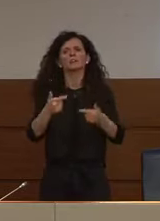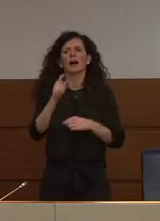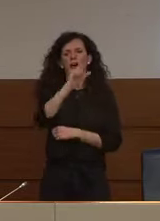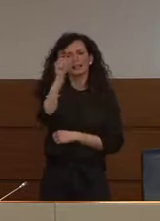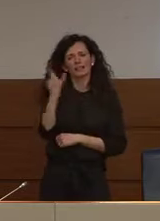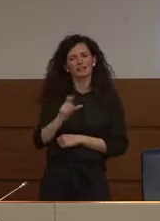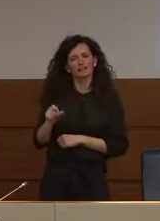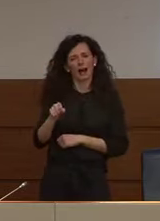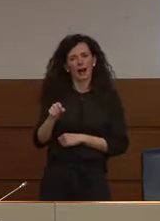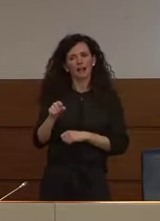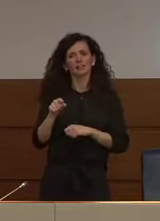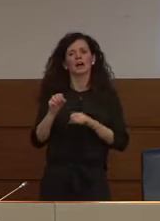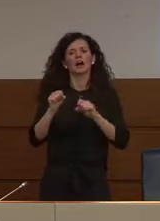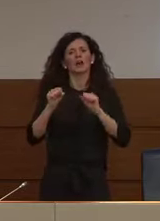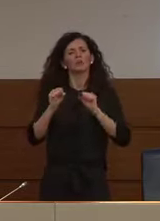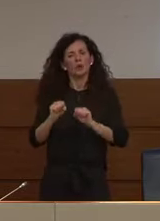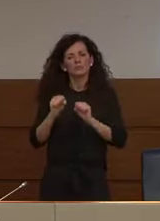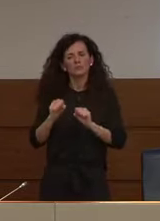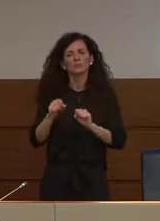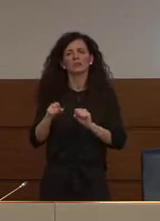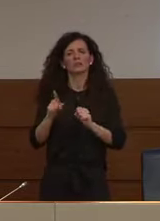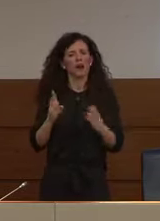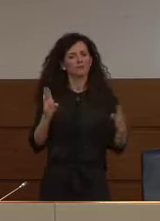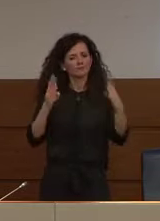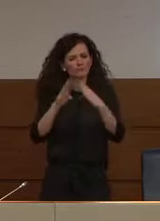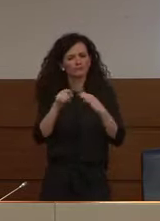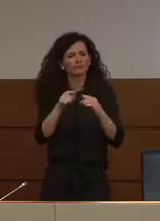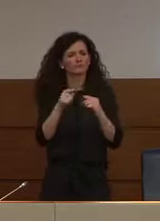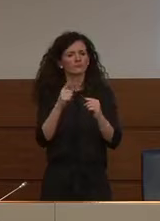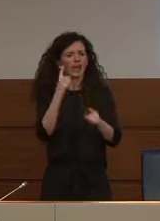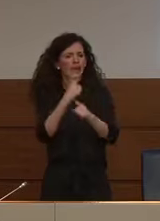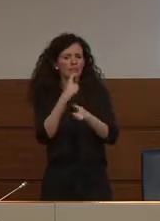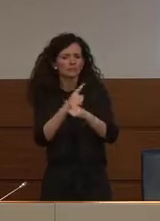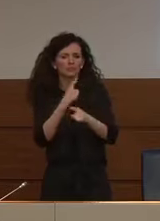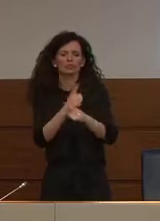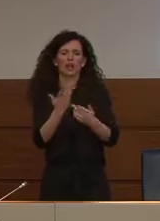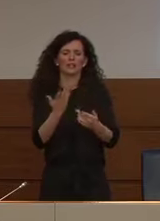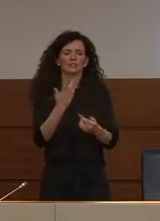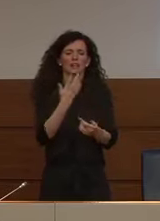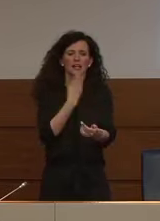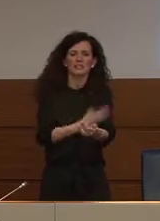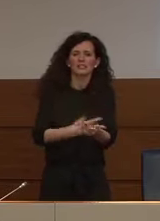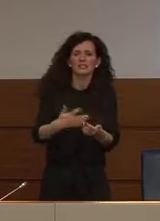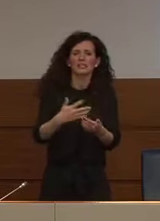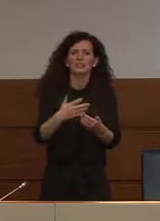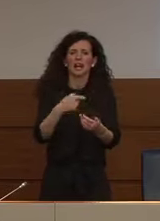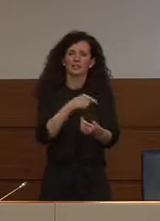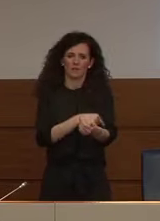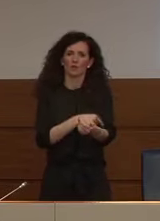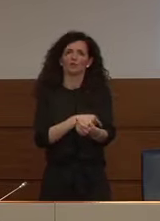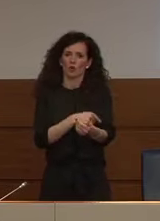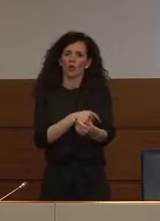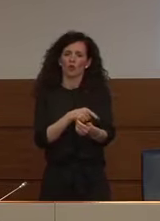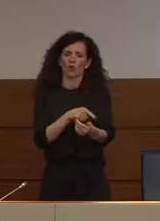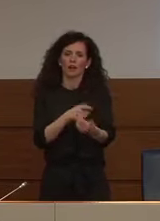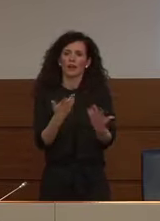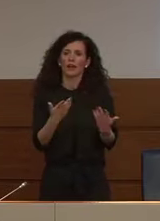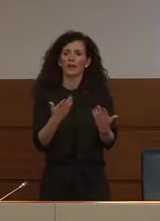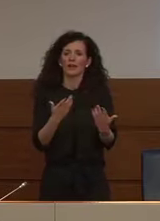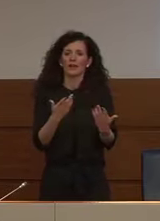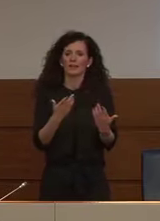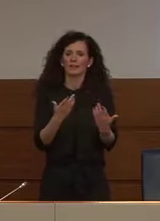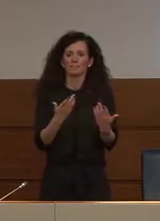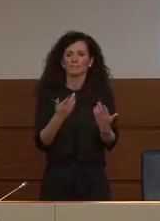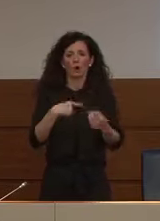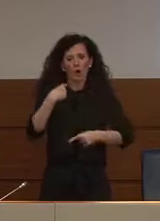far fronte a tutte le esigenze trasfusionali, che evidentemente non vengono